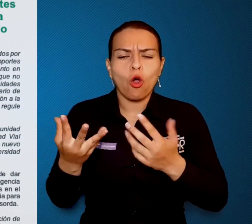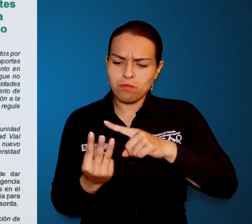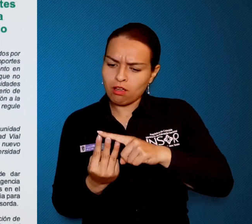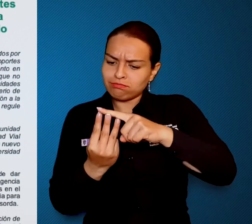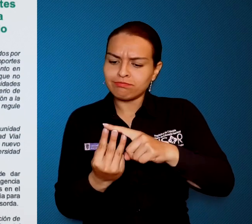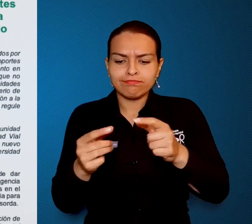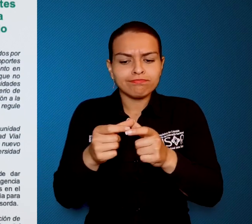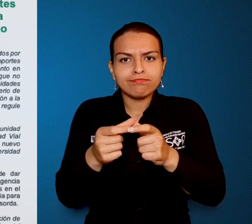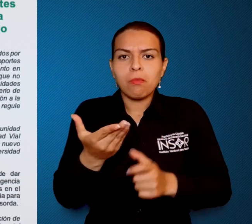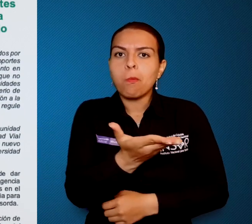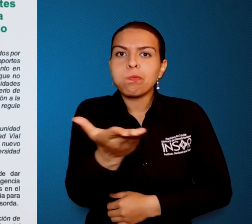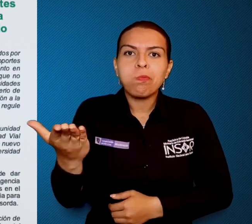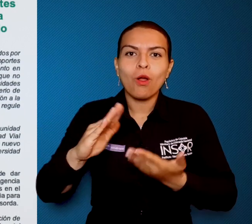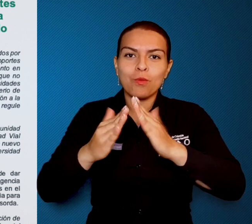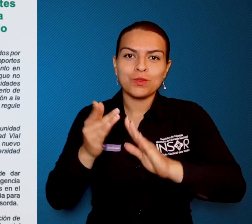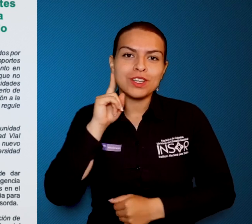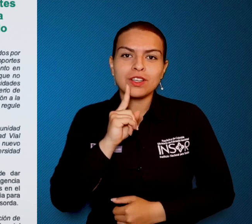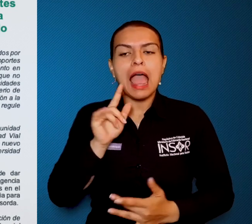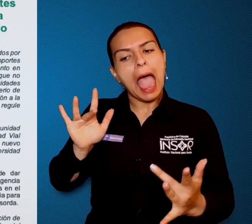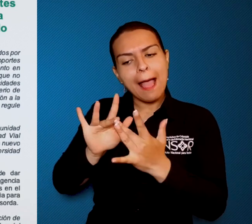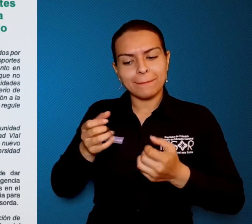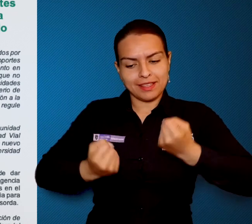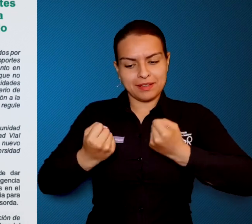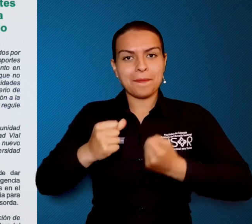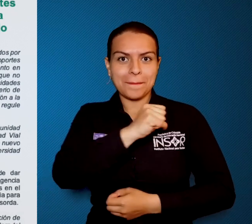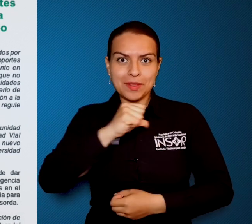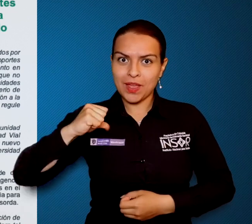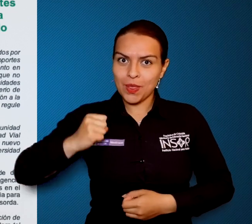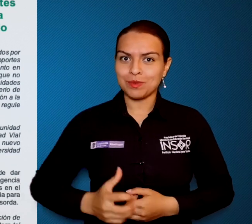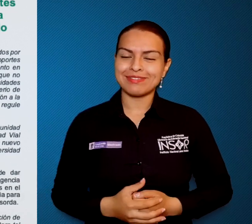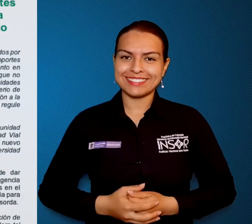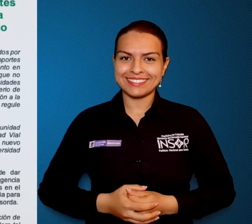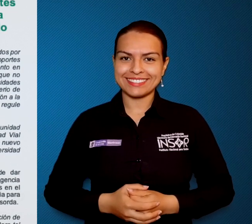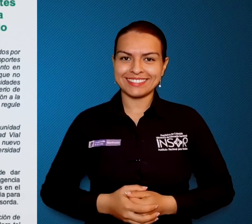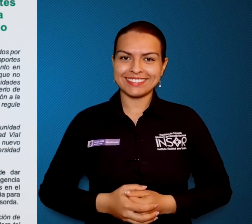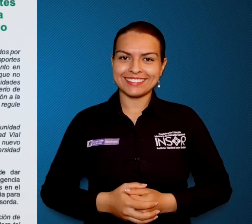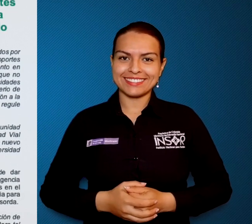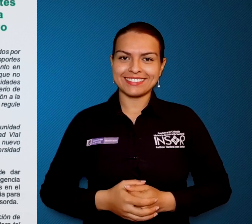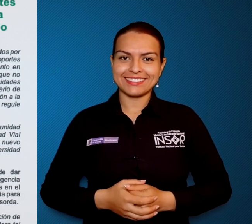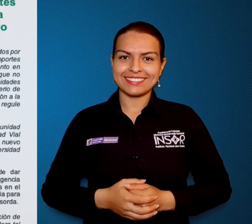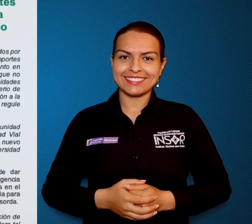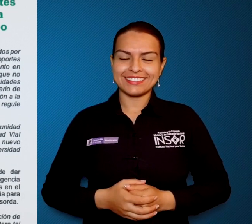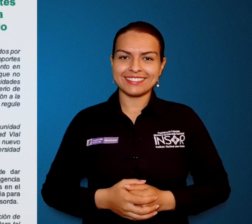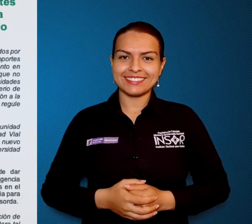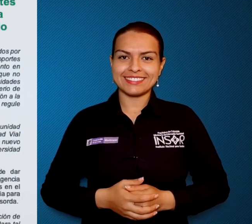trámites para otorgar licencia de conducción a la comunidad sorda para transporte privado.